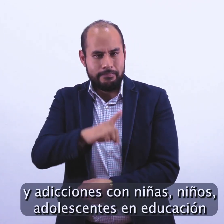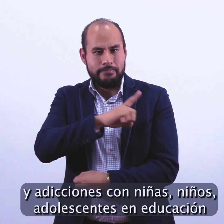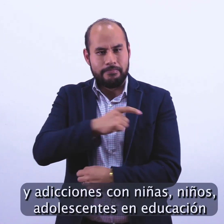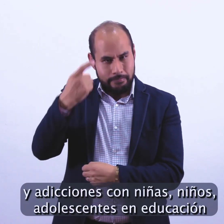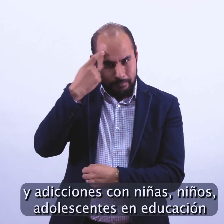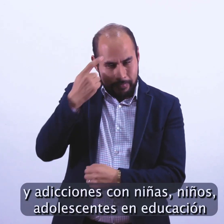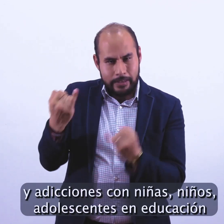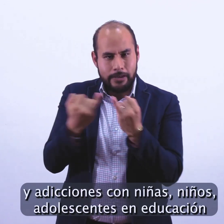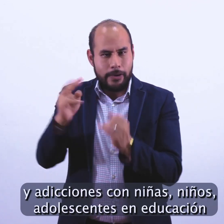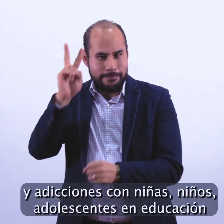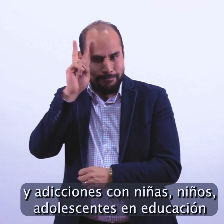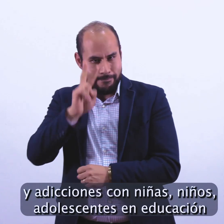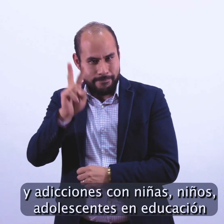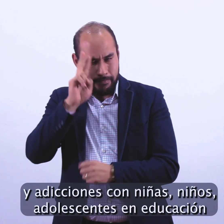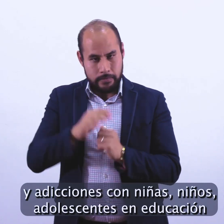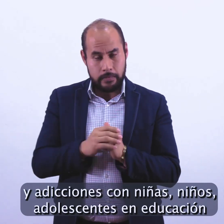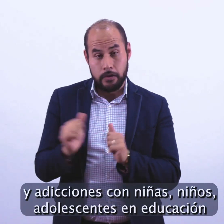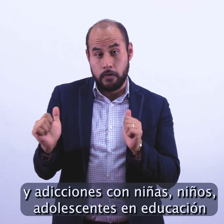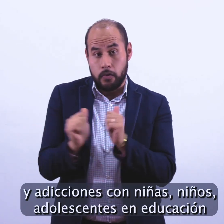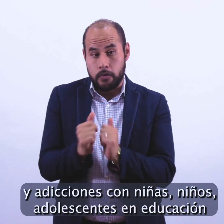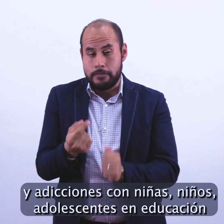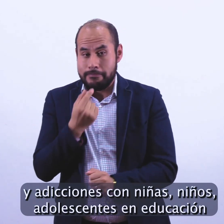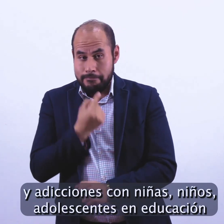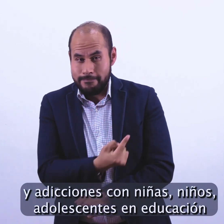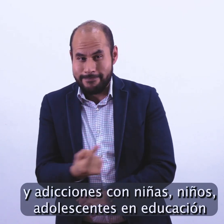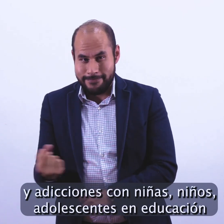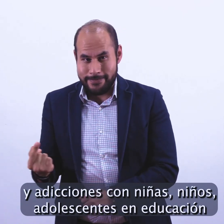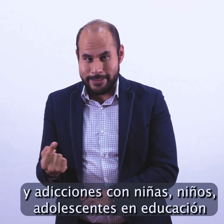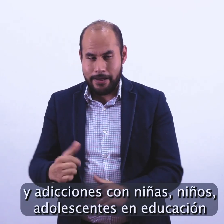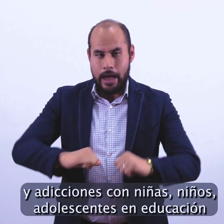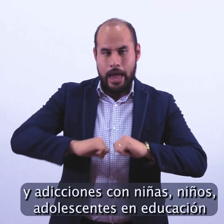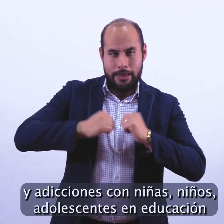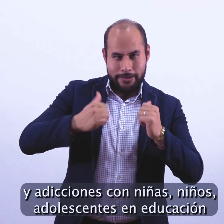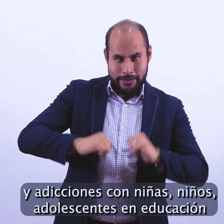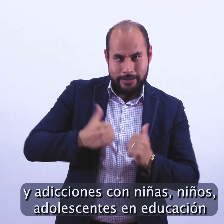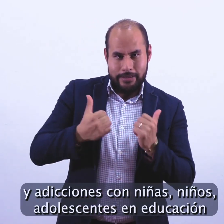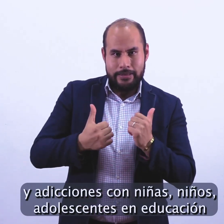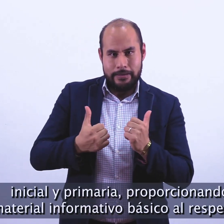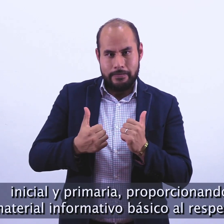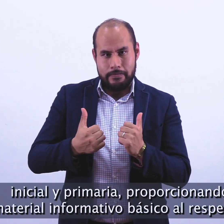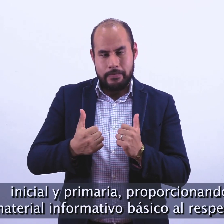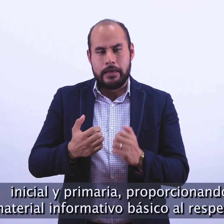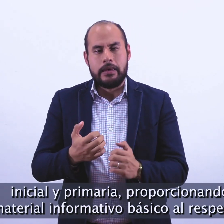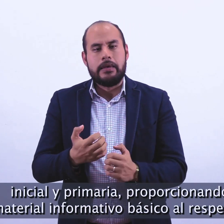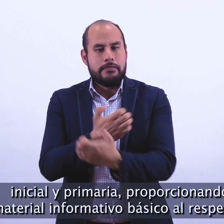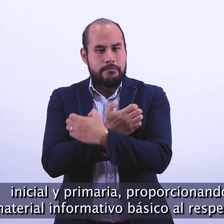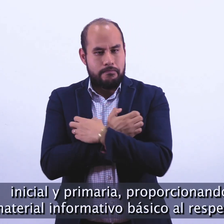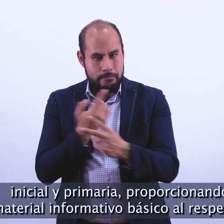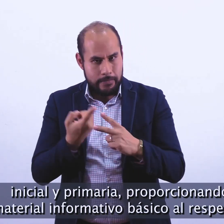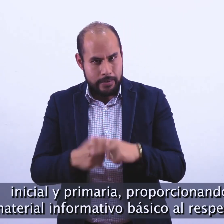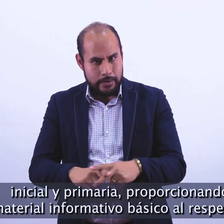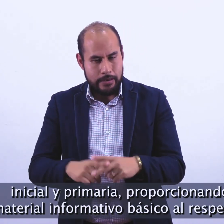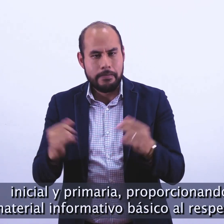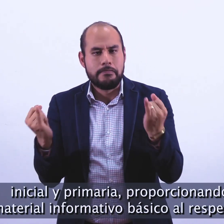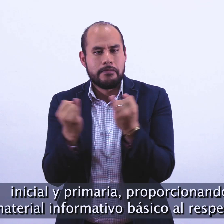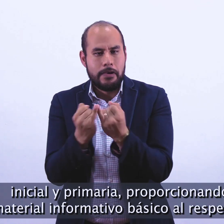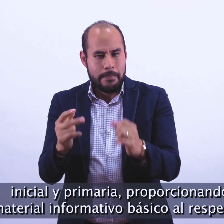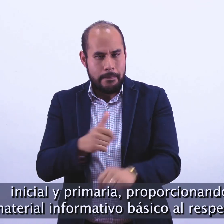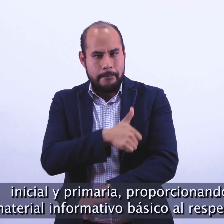adicciones con niñas, niños, adolescentes en educación inicial y primaria, proporcionando material